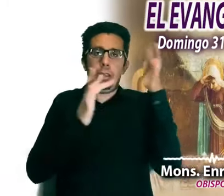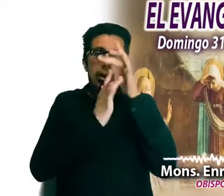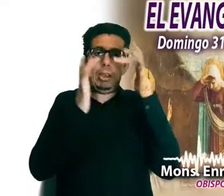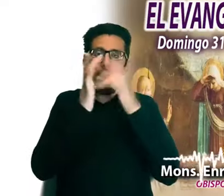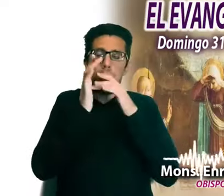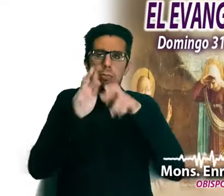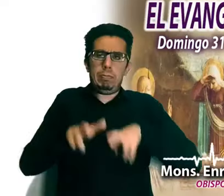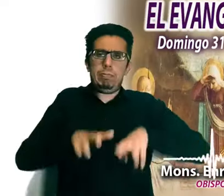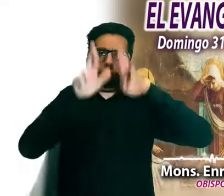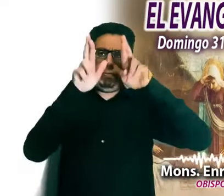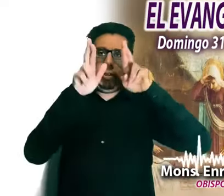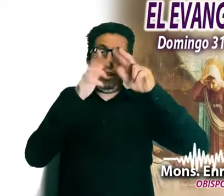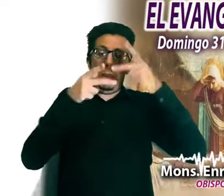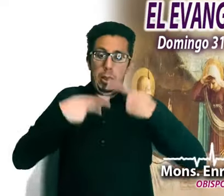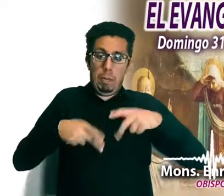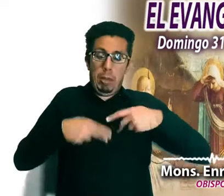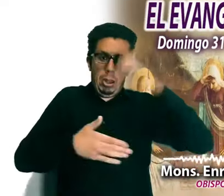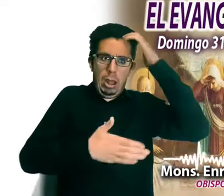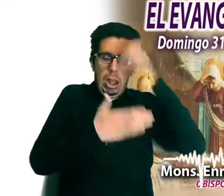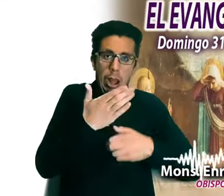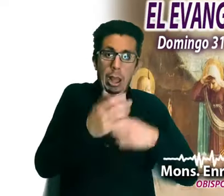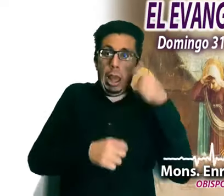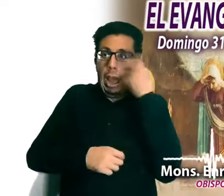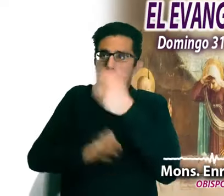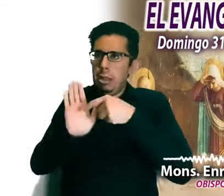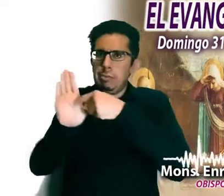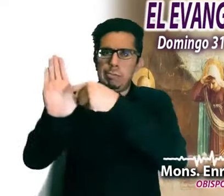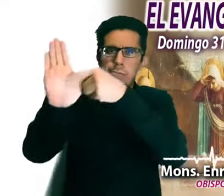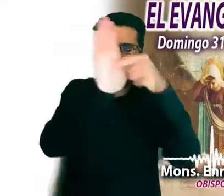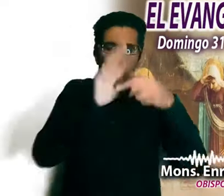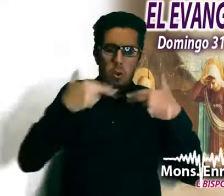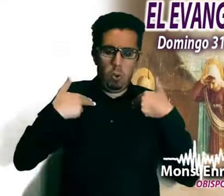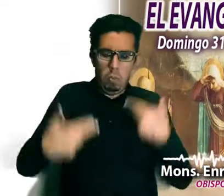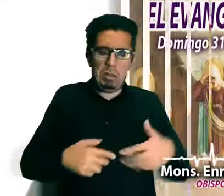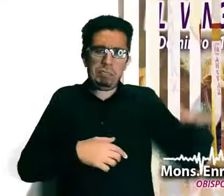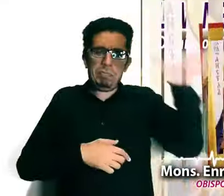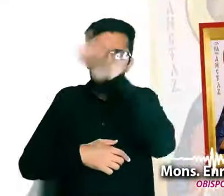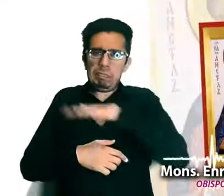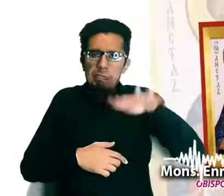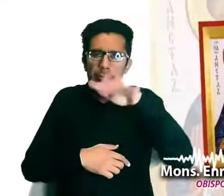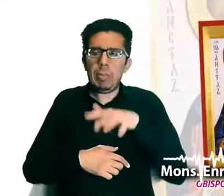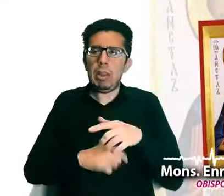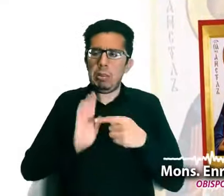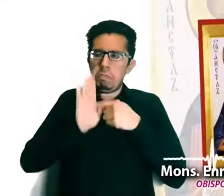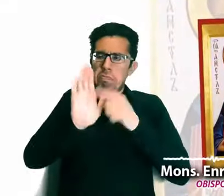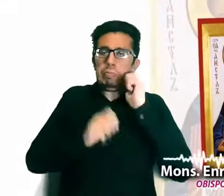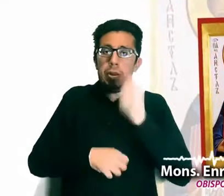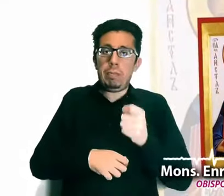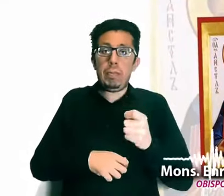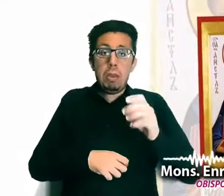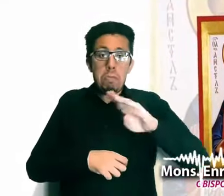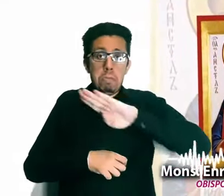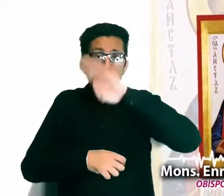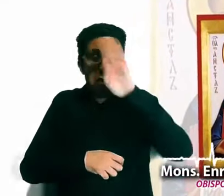es la señal que el cristiano ofrece a la humanidad para mostrar que la muerte no es el final